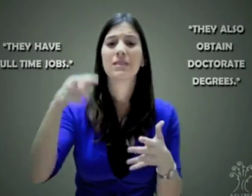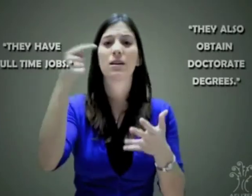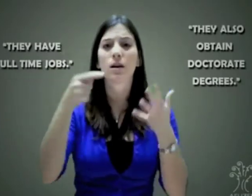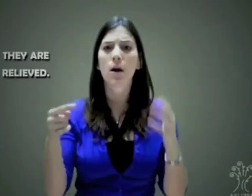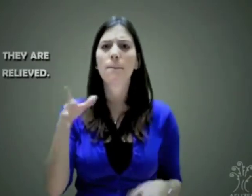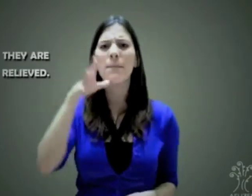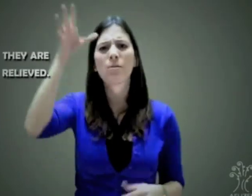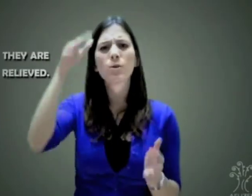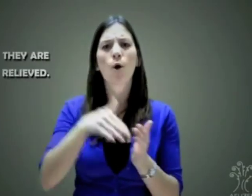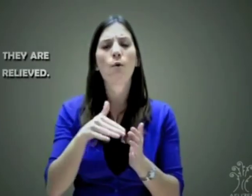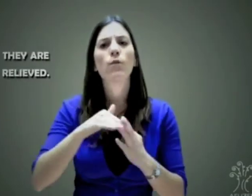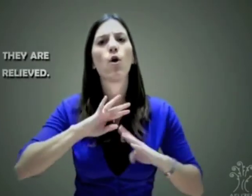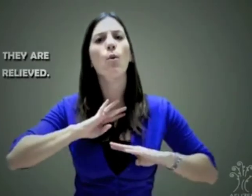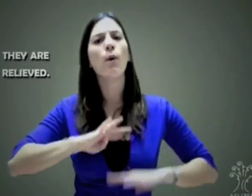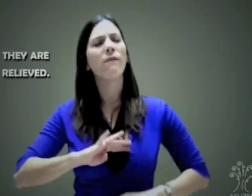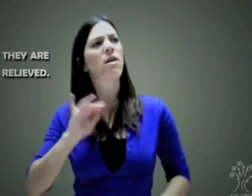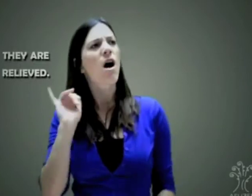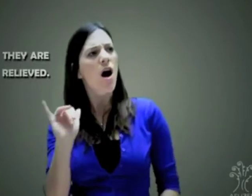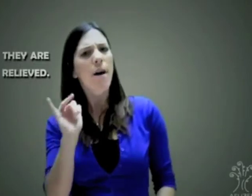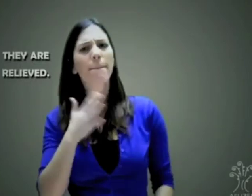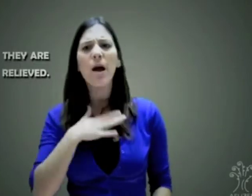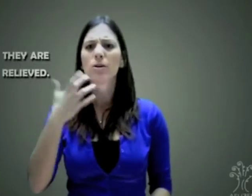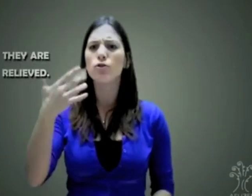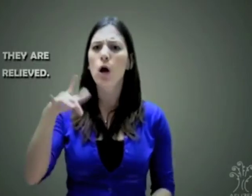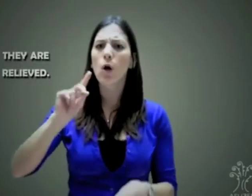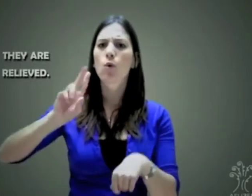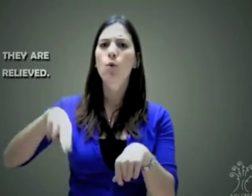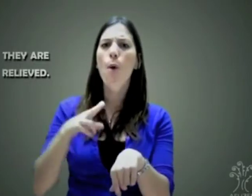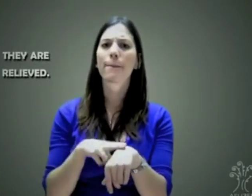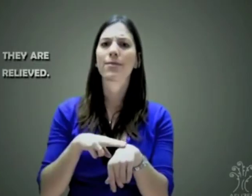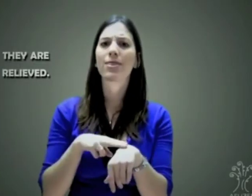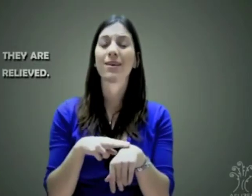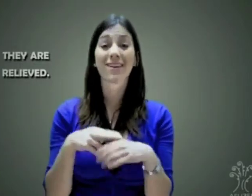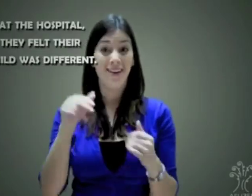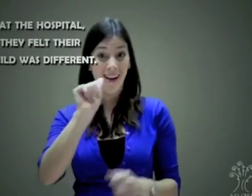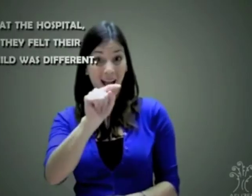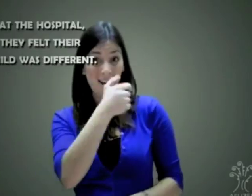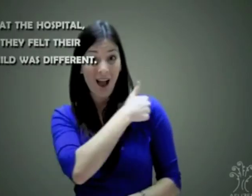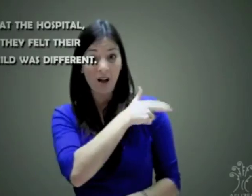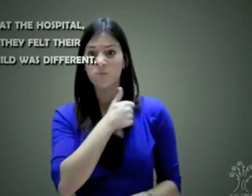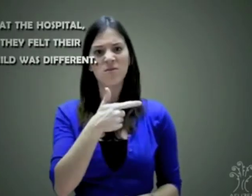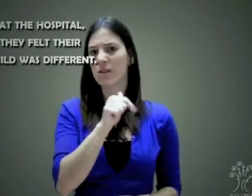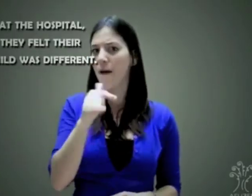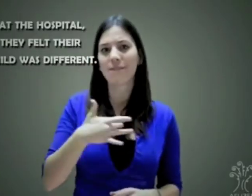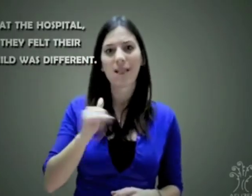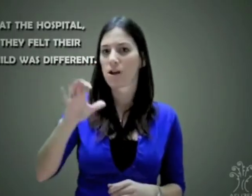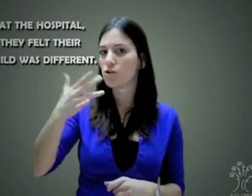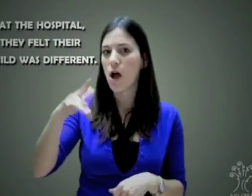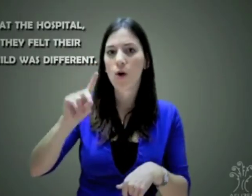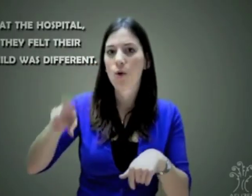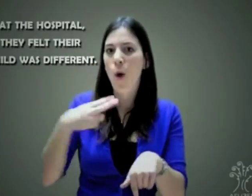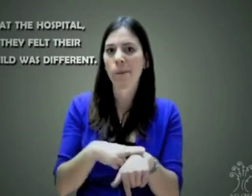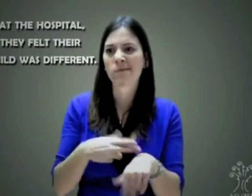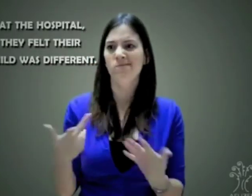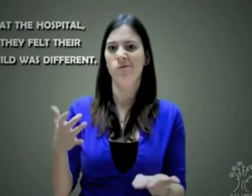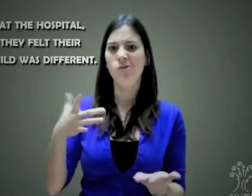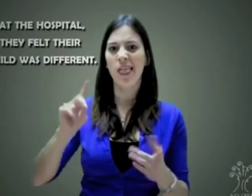normal, que era diferente. Si un adulto sordo llegara en el robo de modelo a reunirse con los padres y hablara con ellos,